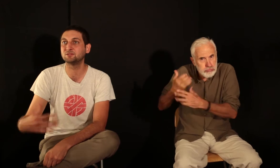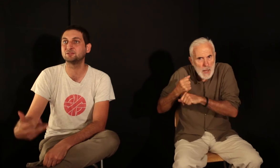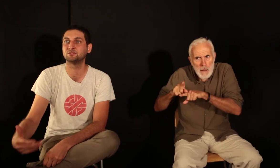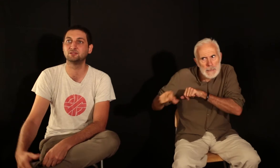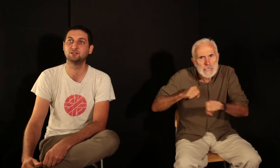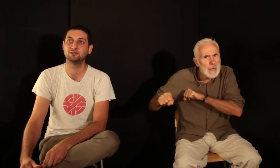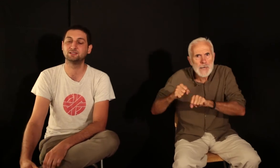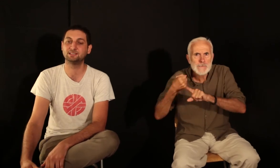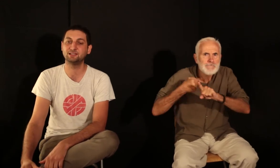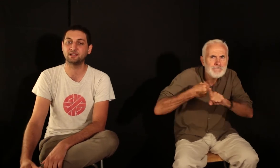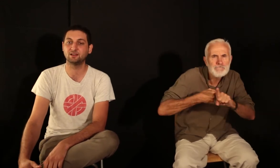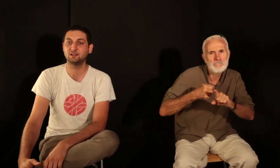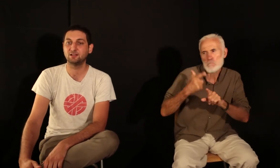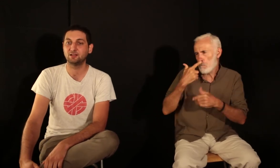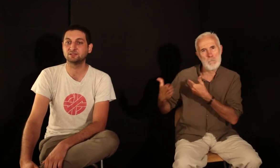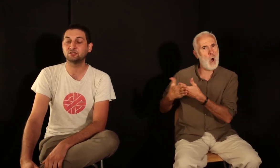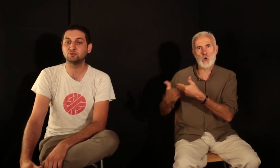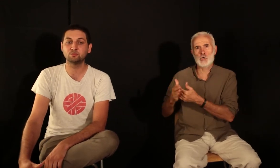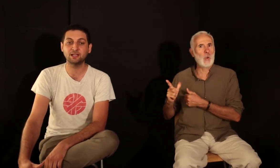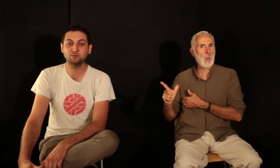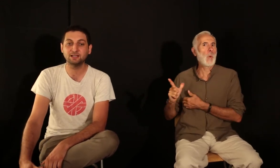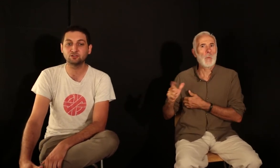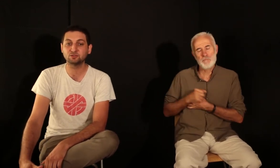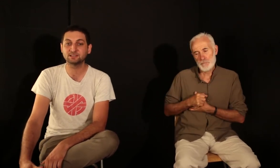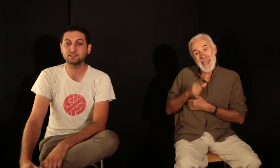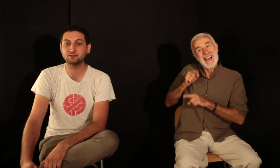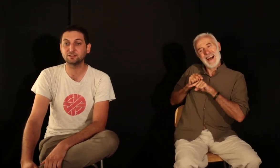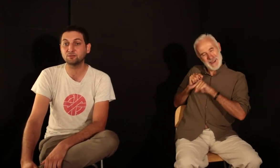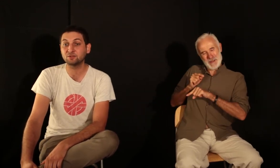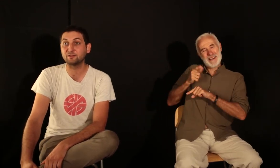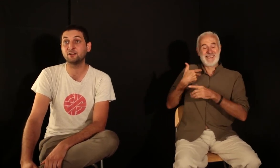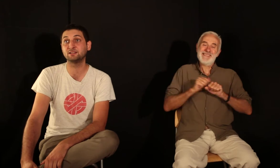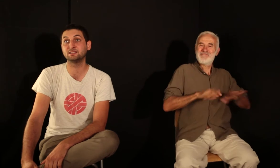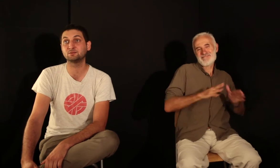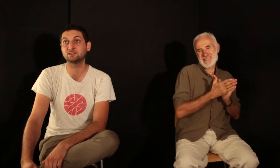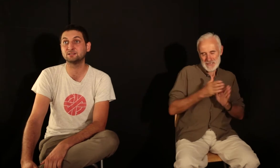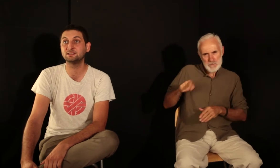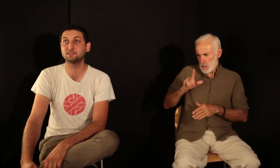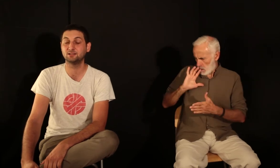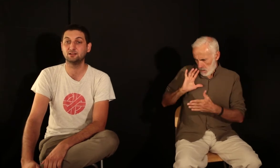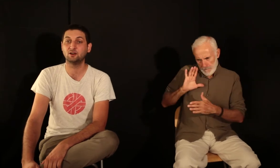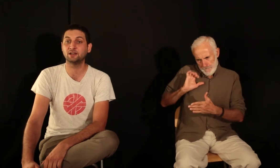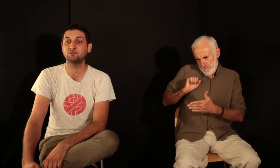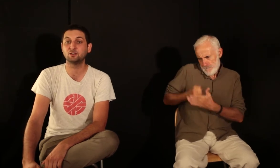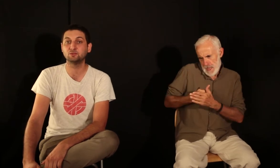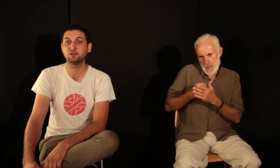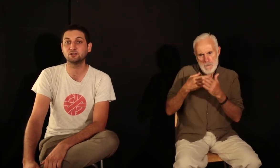similaire. Donc Seth Tobockman, lui, il a commencé vraiment à la fin des années 70, en arrivant à New York,